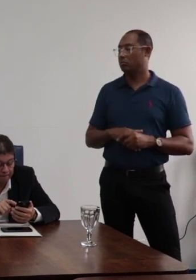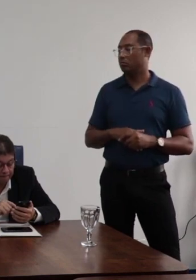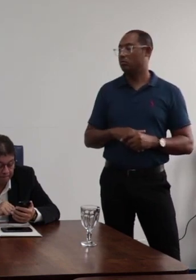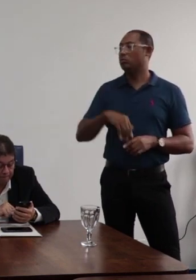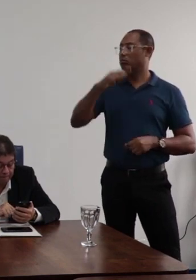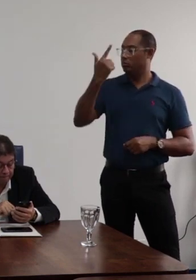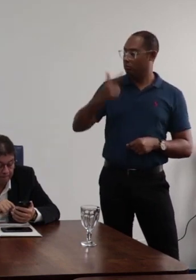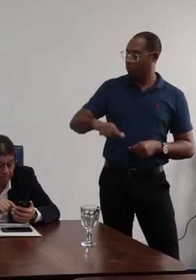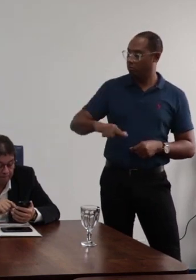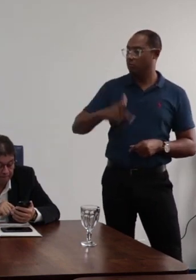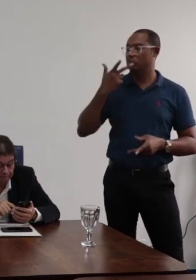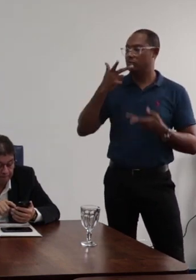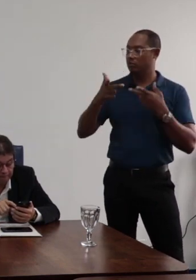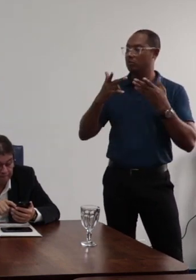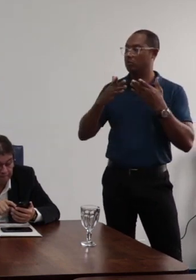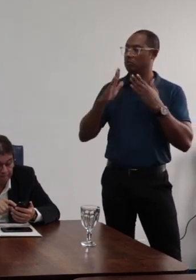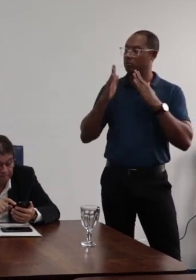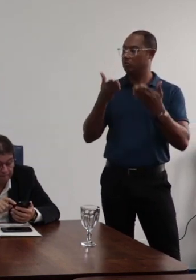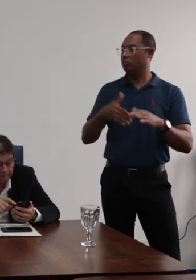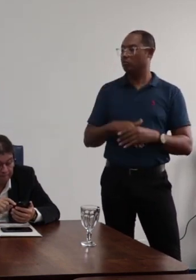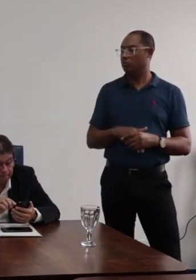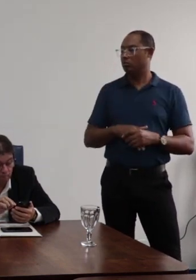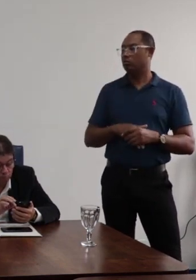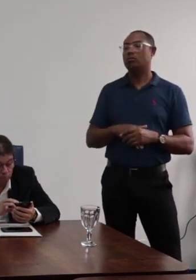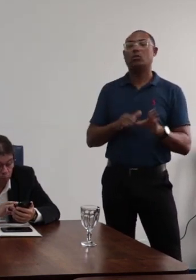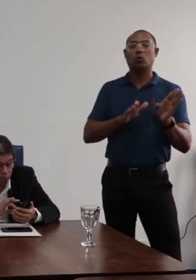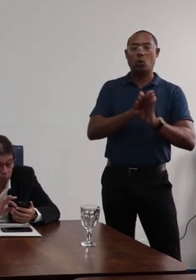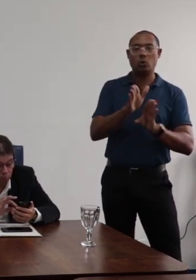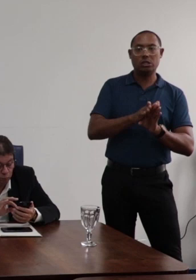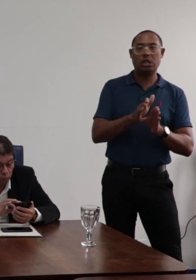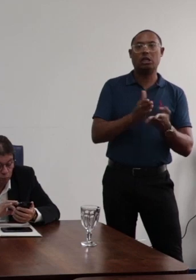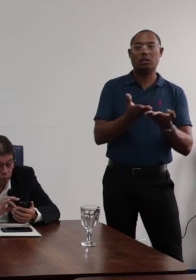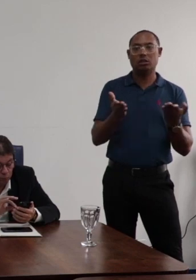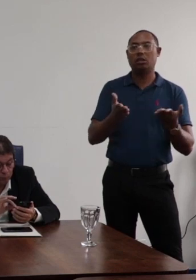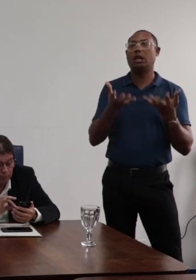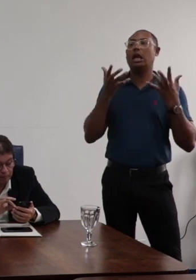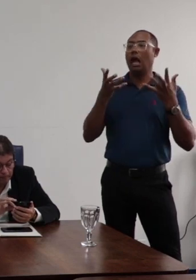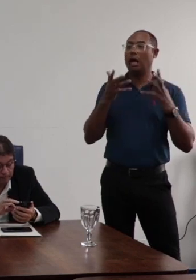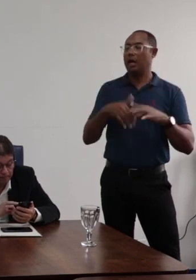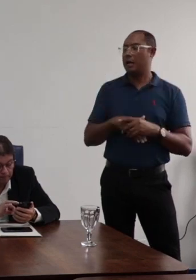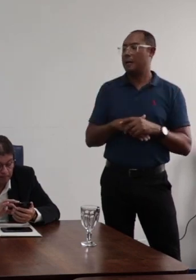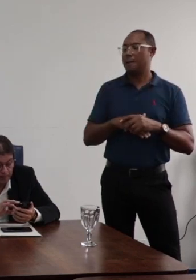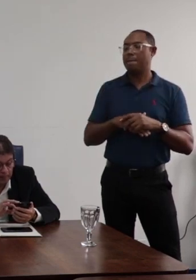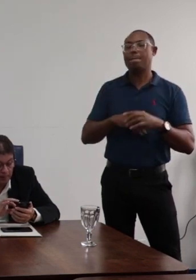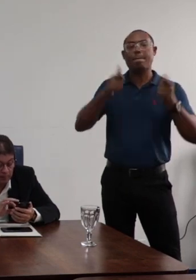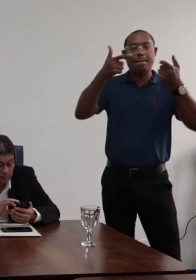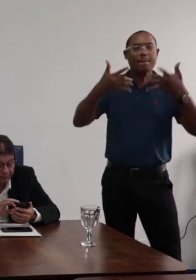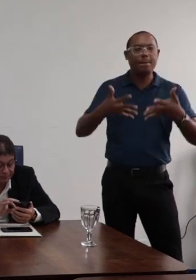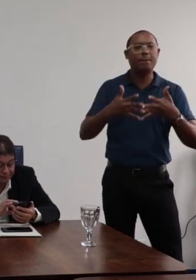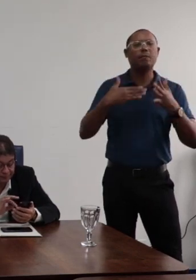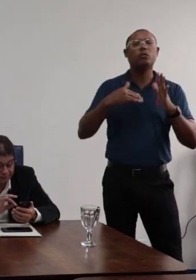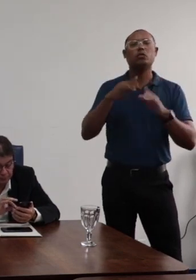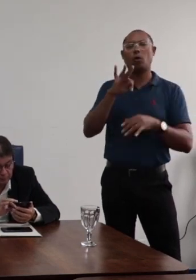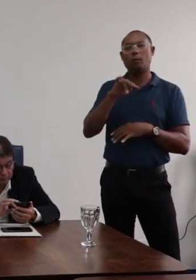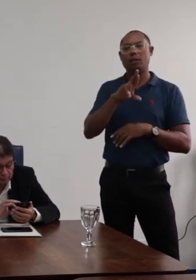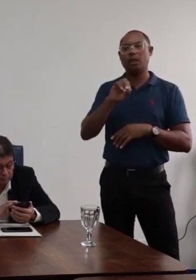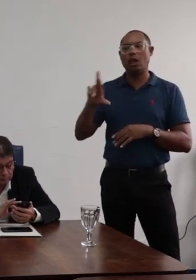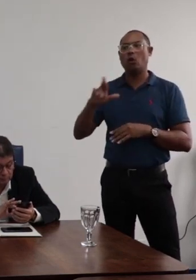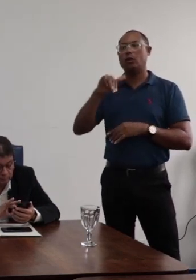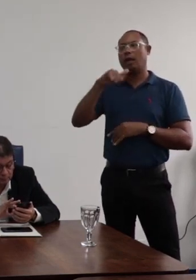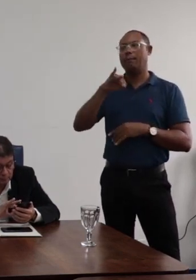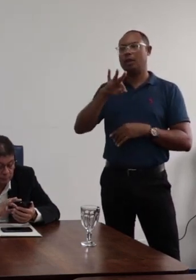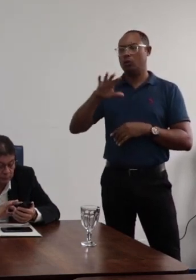mais uma vez, continuar franqueando a palavra aqui, caso algum conselheiro ou alguma conselheira queira se manifestar sobre o teor dessa